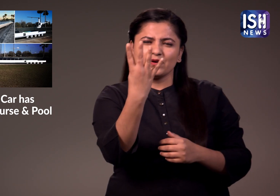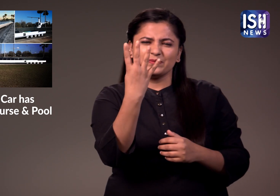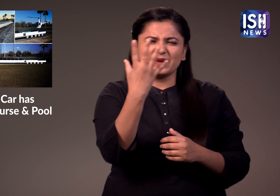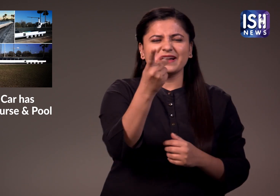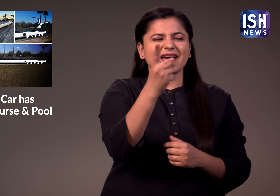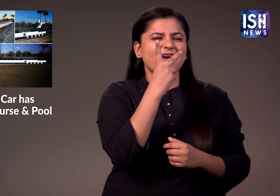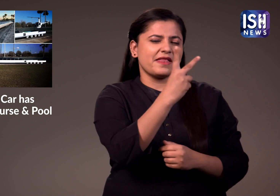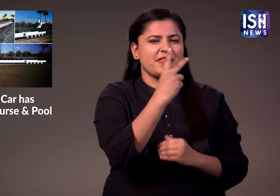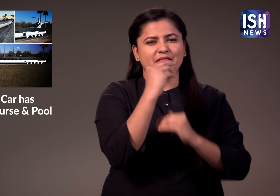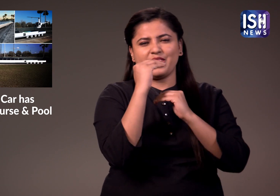हैं